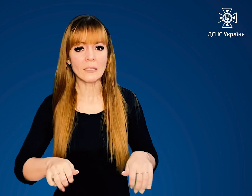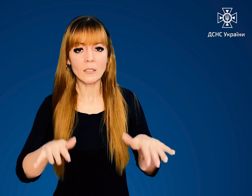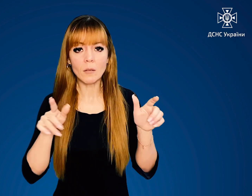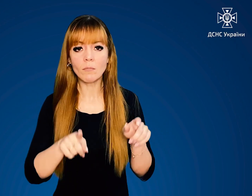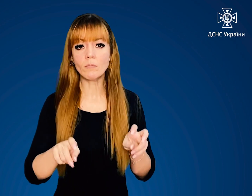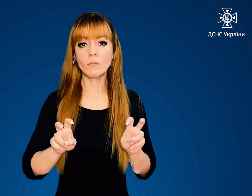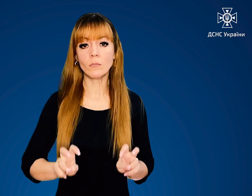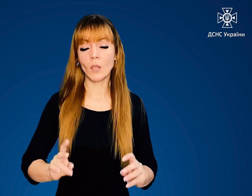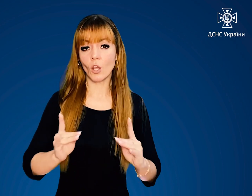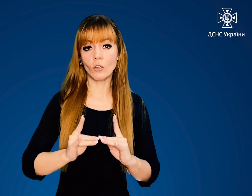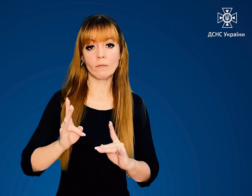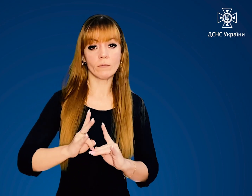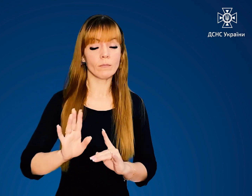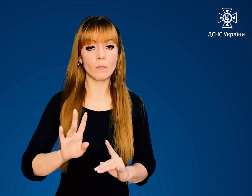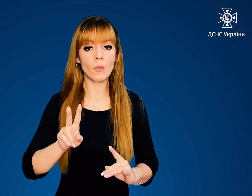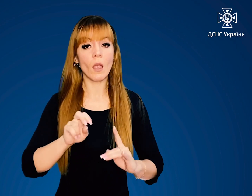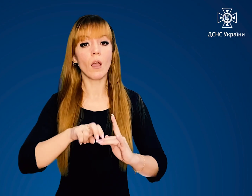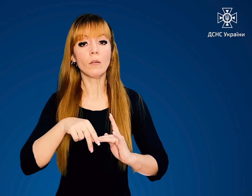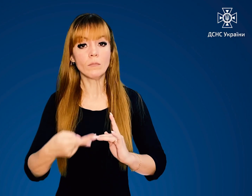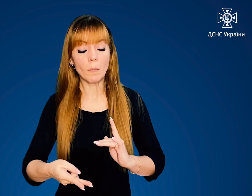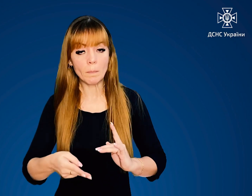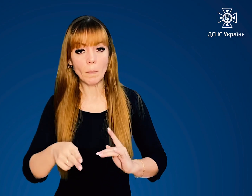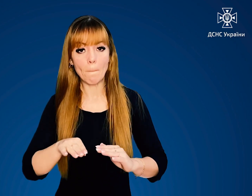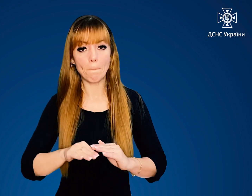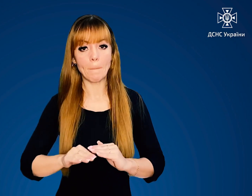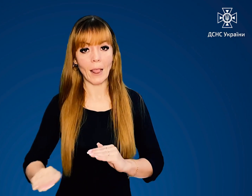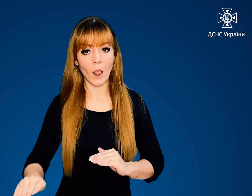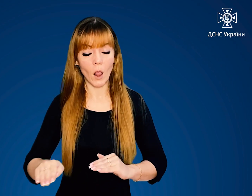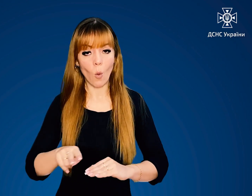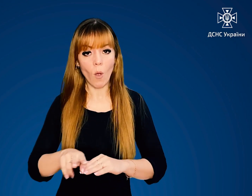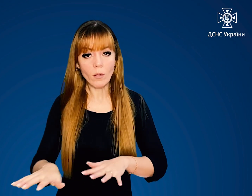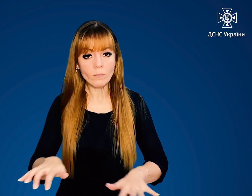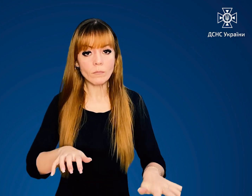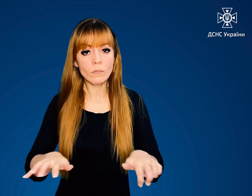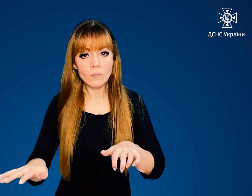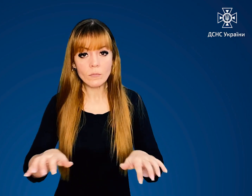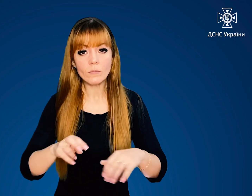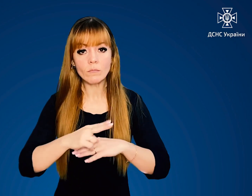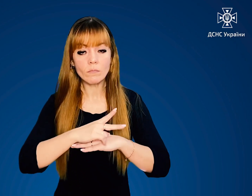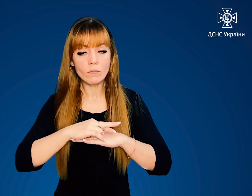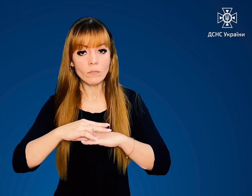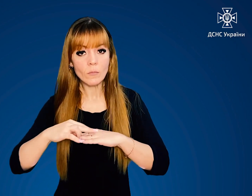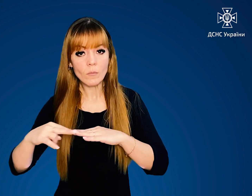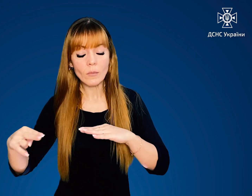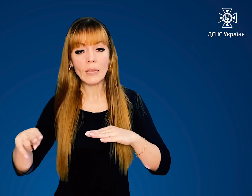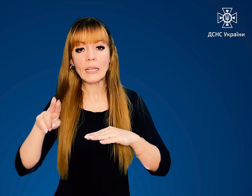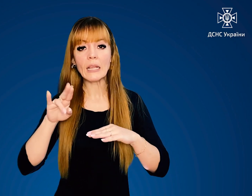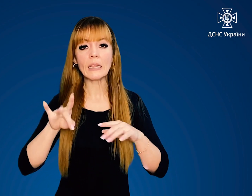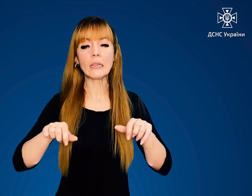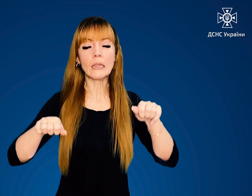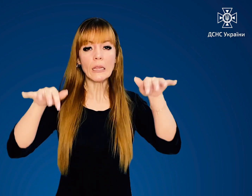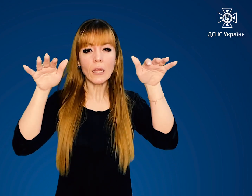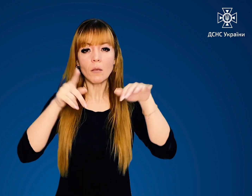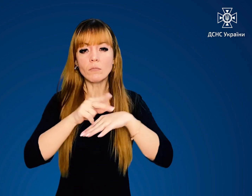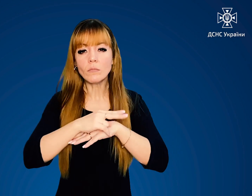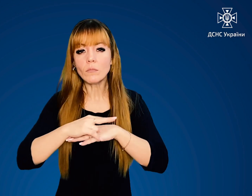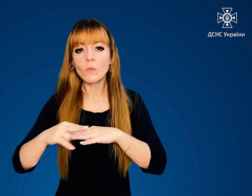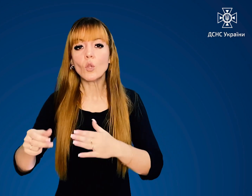ліжку, а скотіться з нього на підлогу. Повзіть по підлозі під хмарою диму до дверей